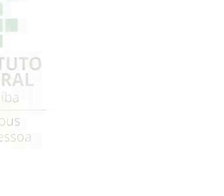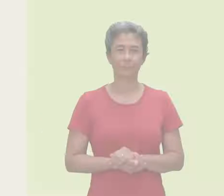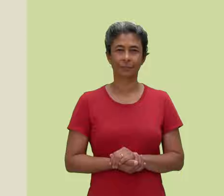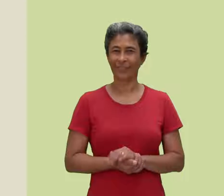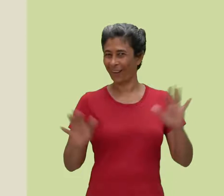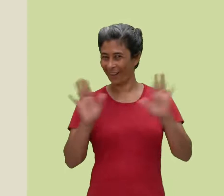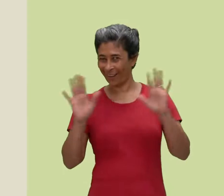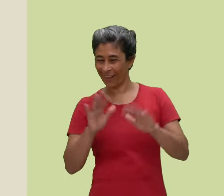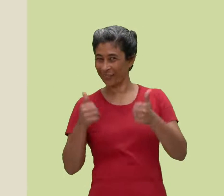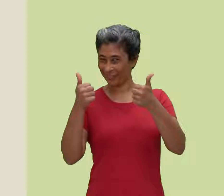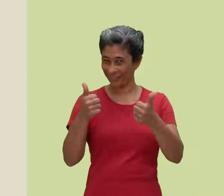Olá, tudo bem?